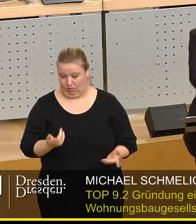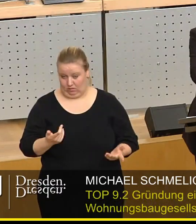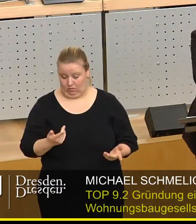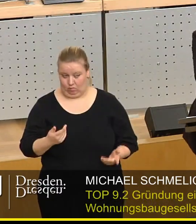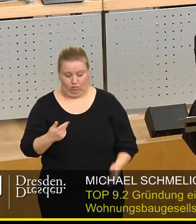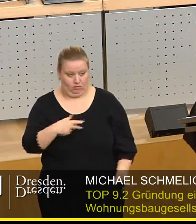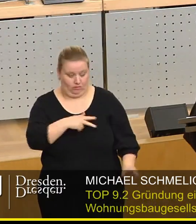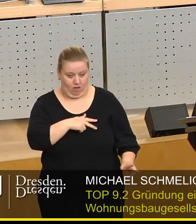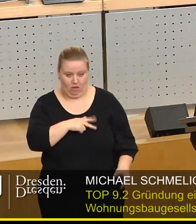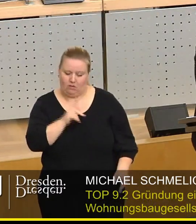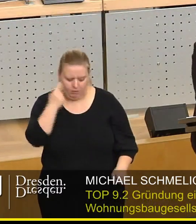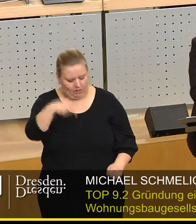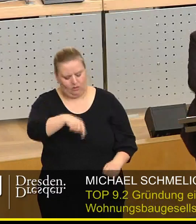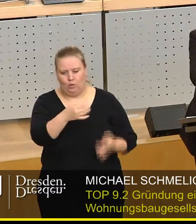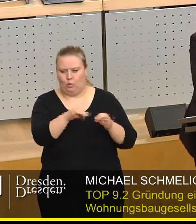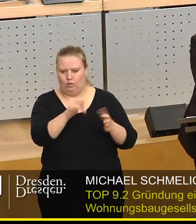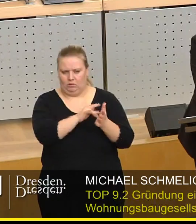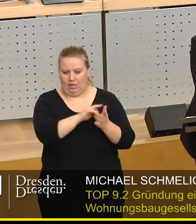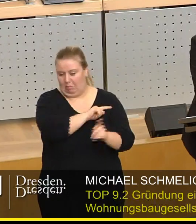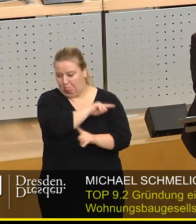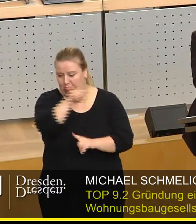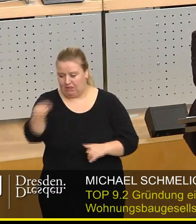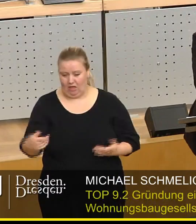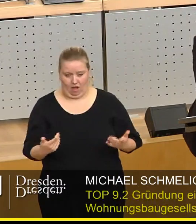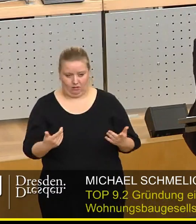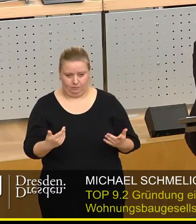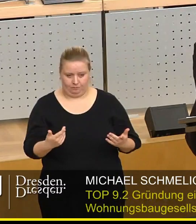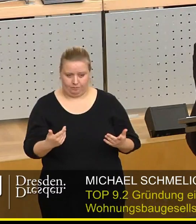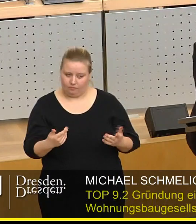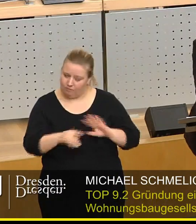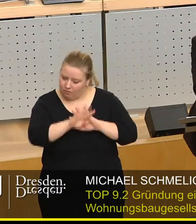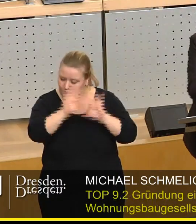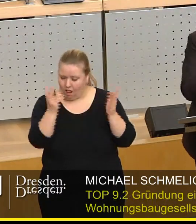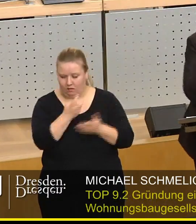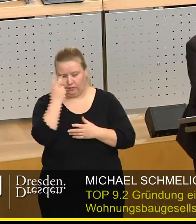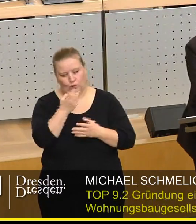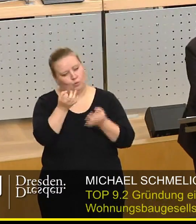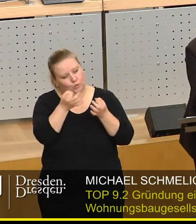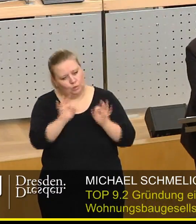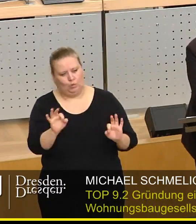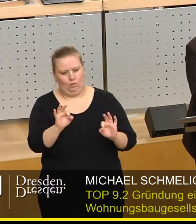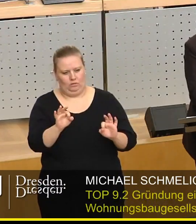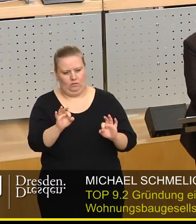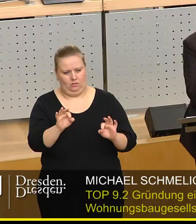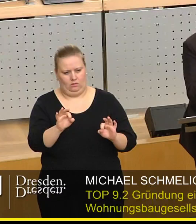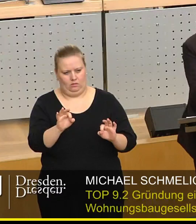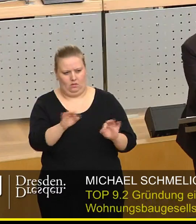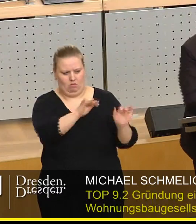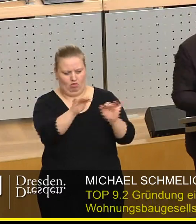ich mal, ist es ein gutes Mittel, wenn wir bis dahin alles dran setzen, einen vernünftigen Bestand